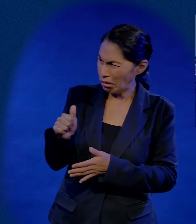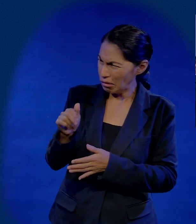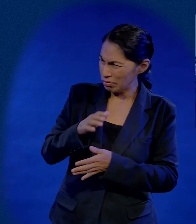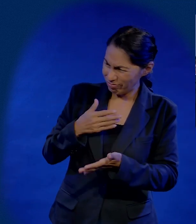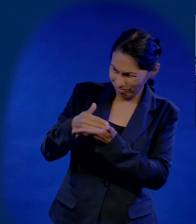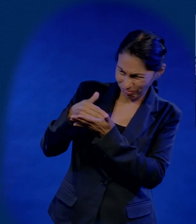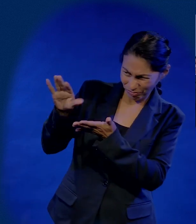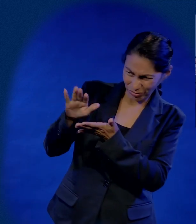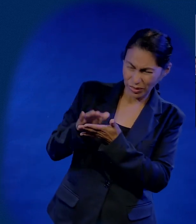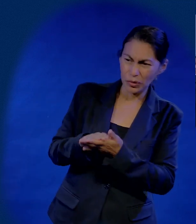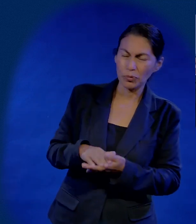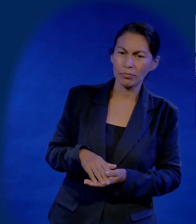vete.